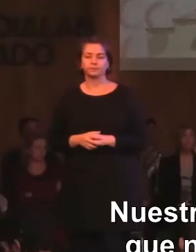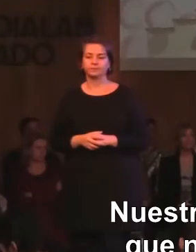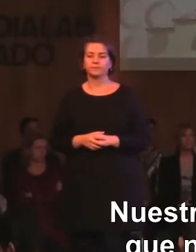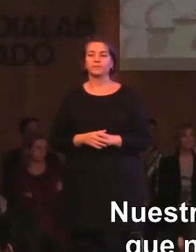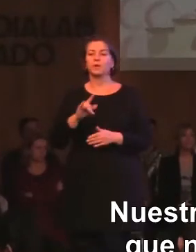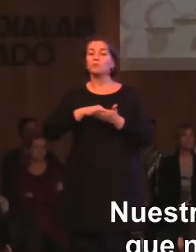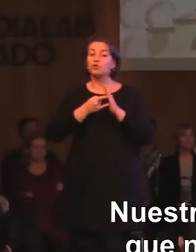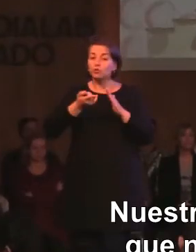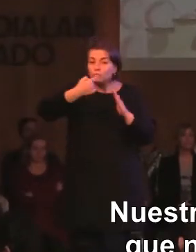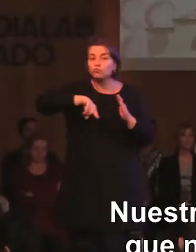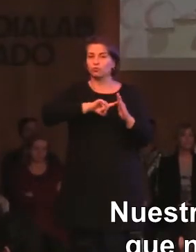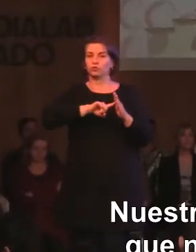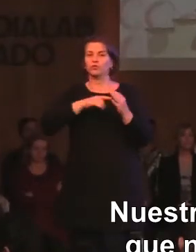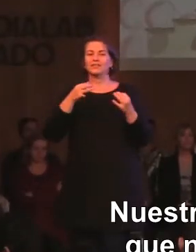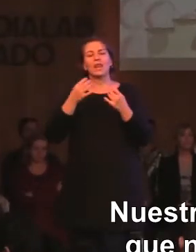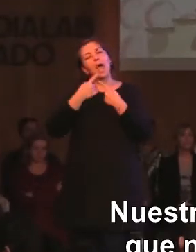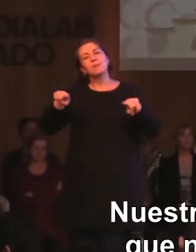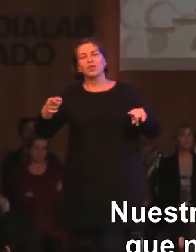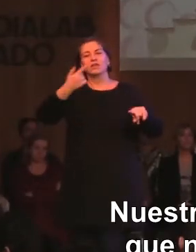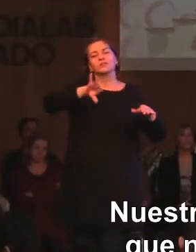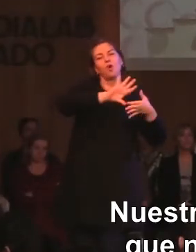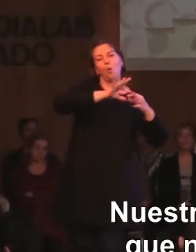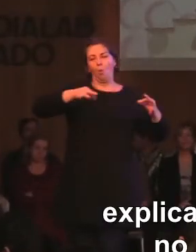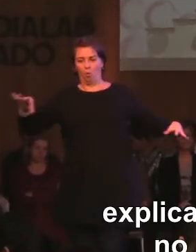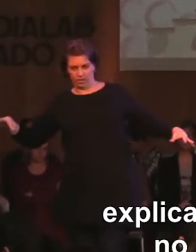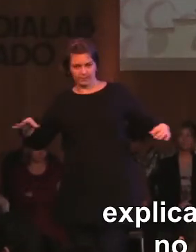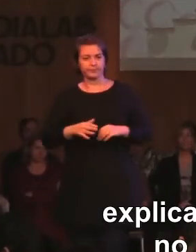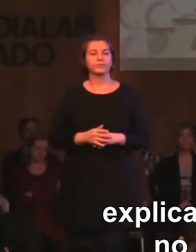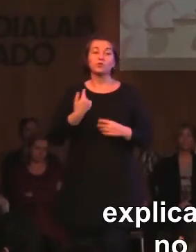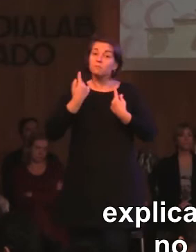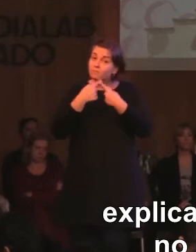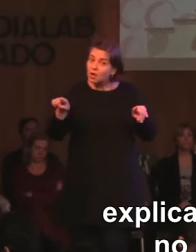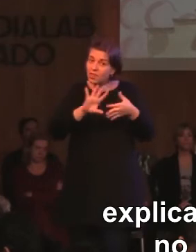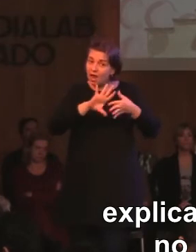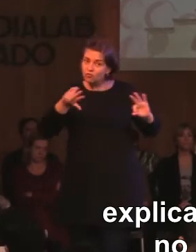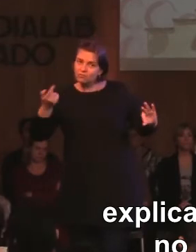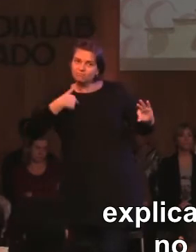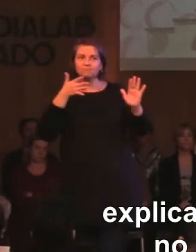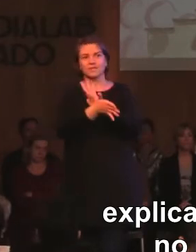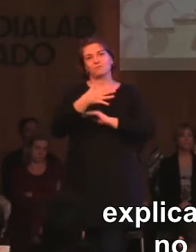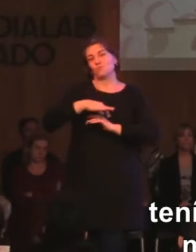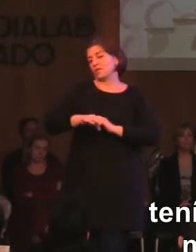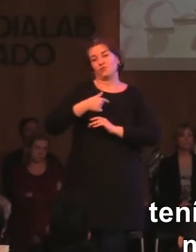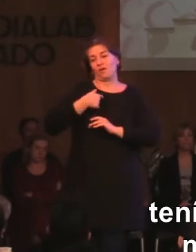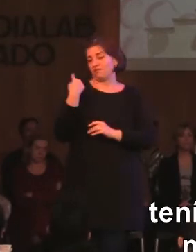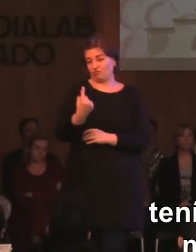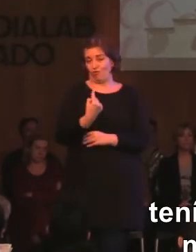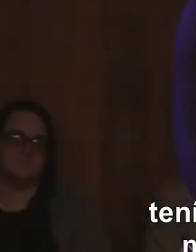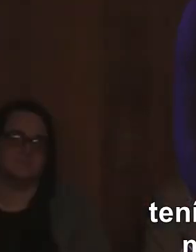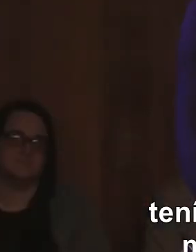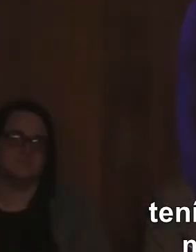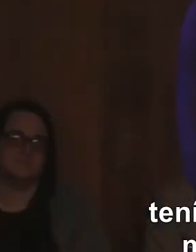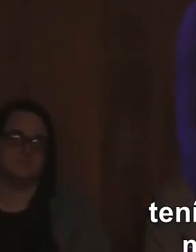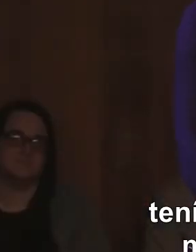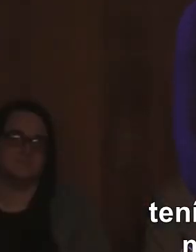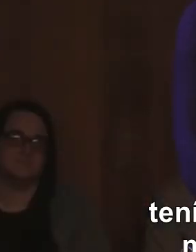Nuestro proyecto es La melodía que nos une. Como tenía que explicar, melodía que nos une no podía venir aquí solo. Tenía que traer una de